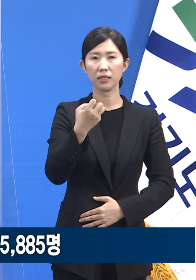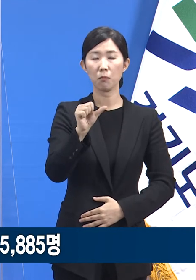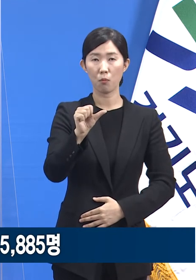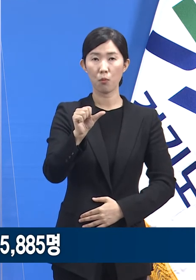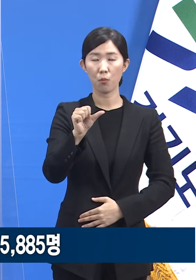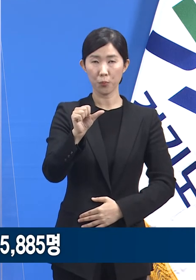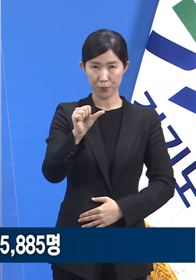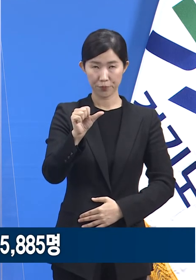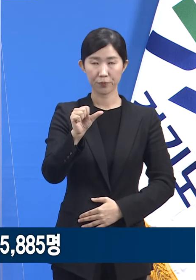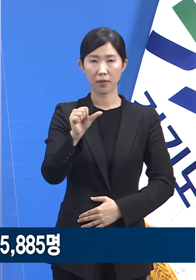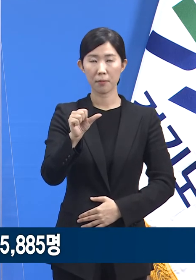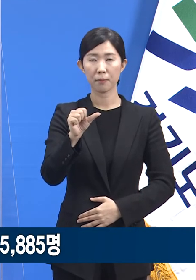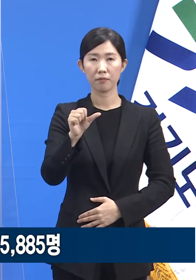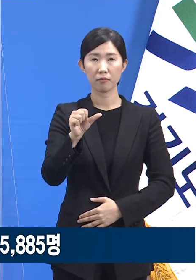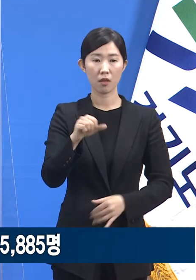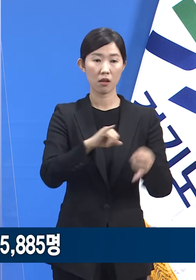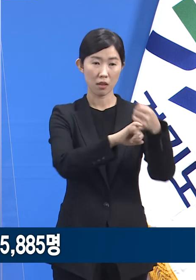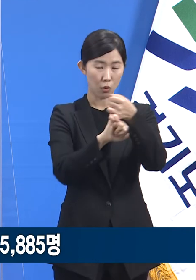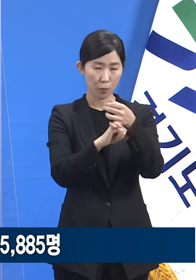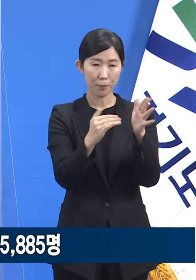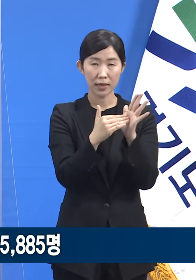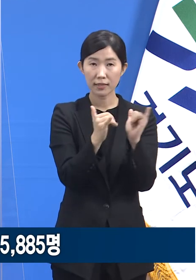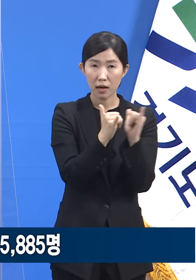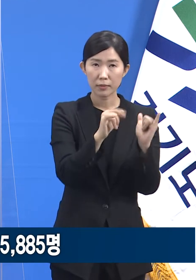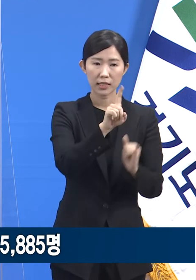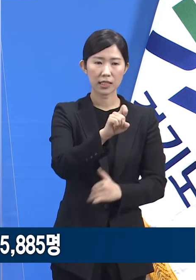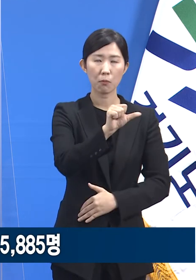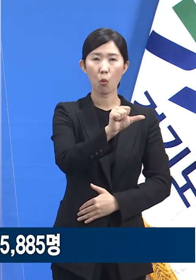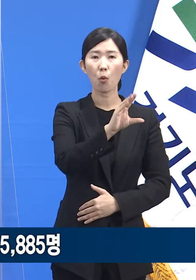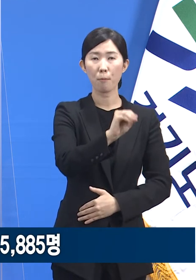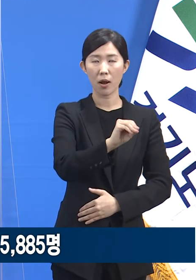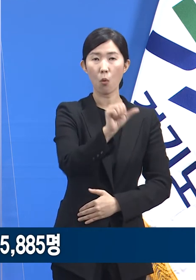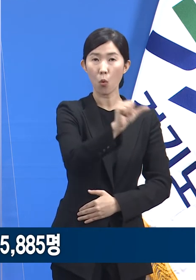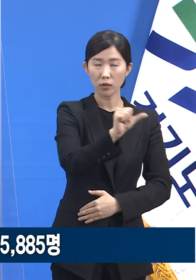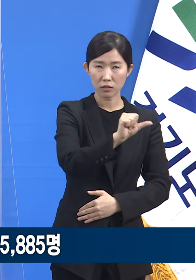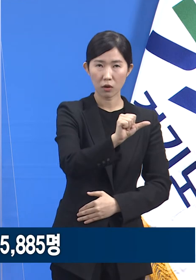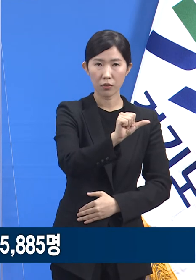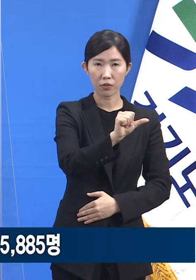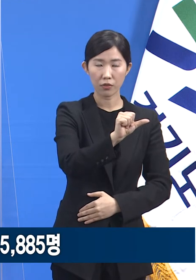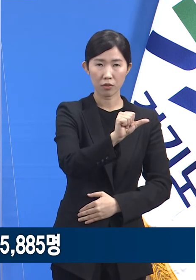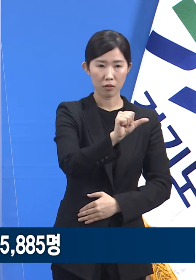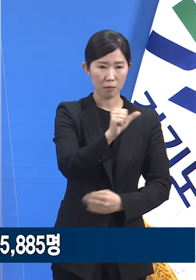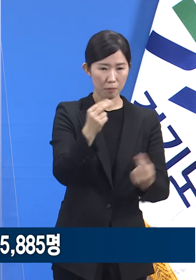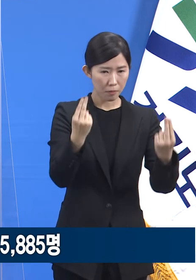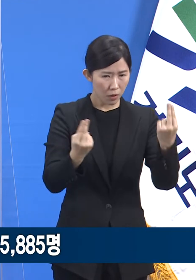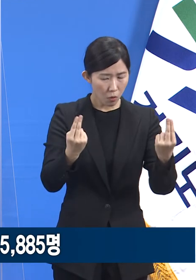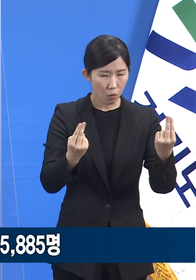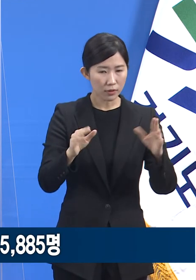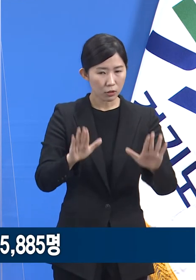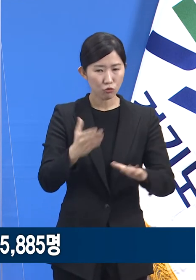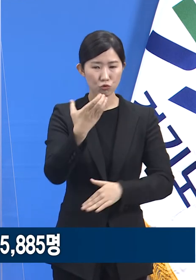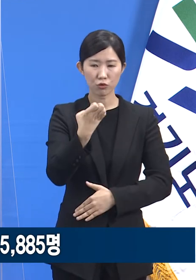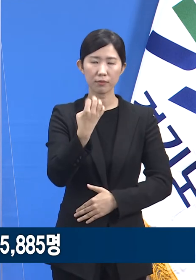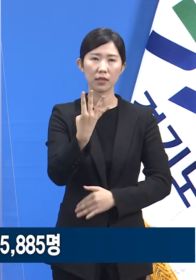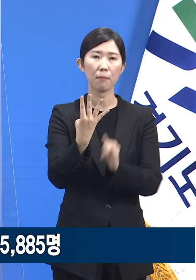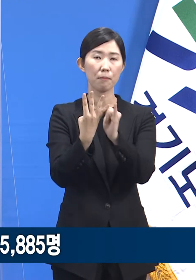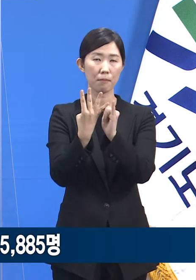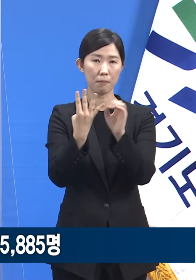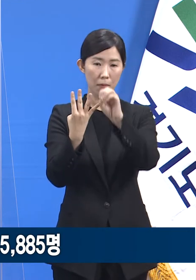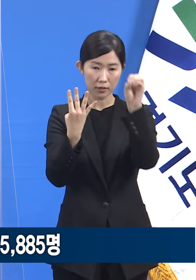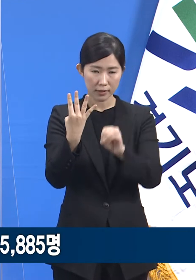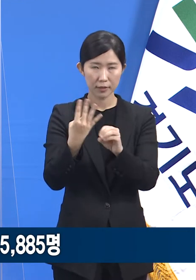접종 동의자 15만 5,117명 대비 94.0%입니다.